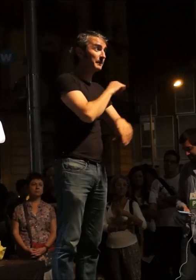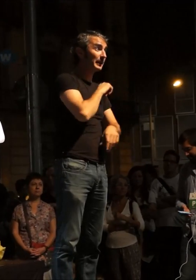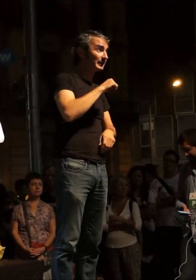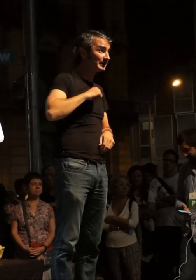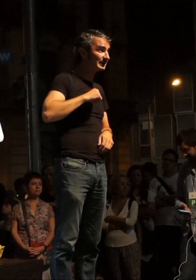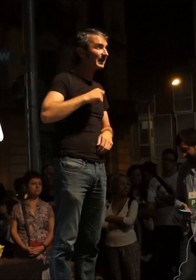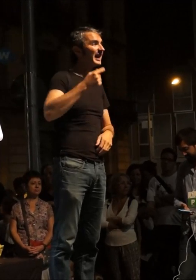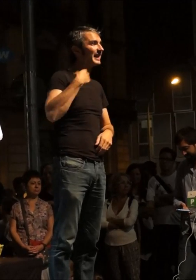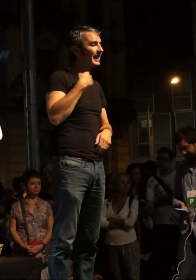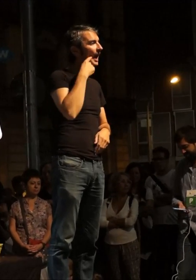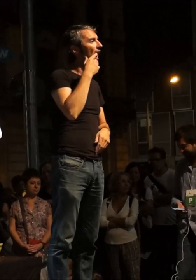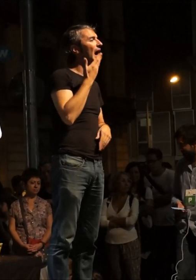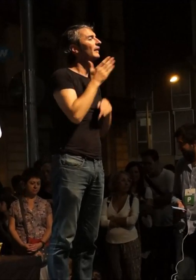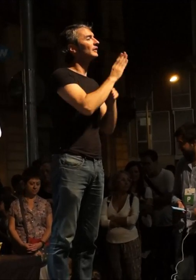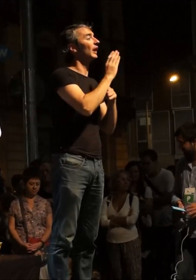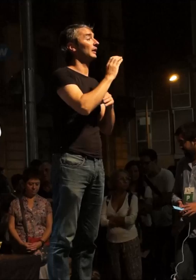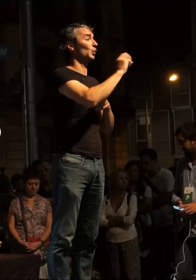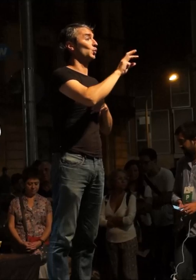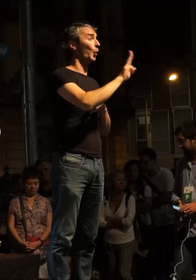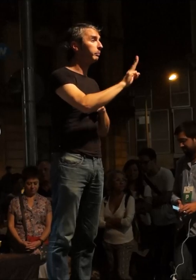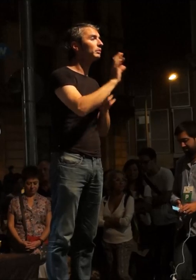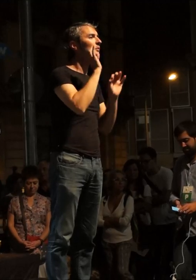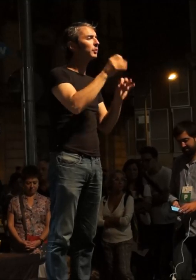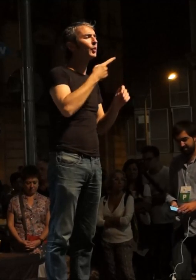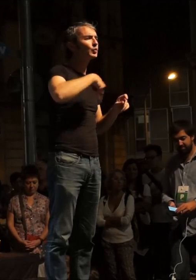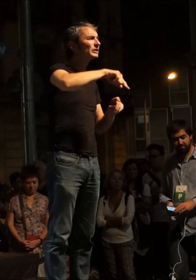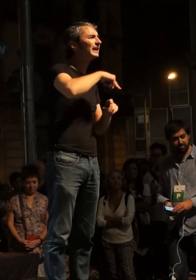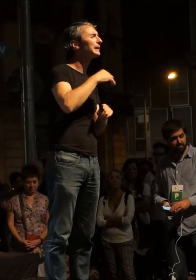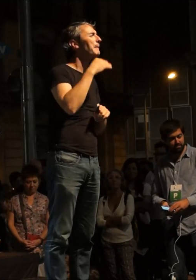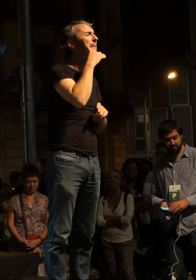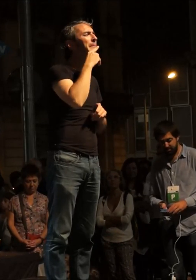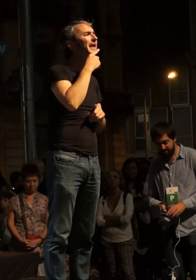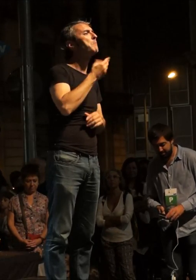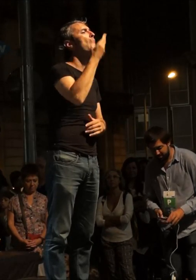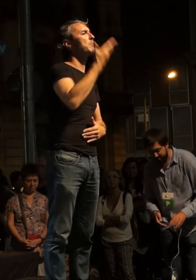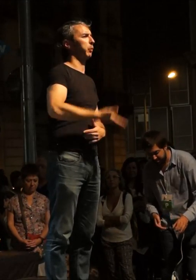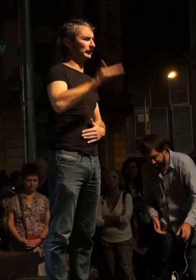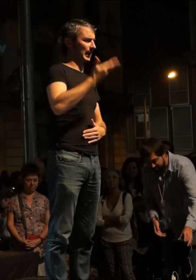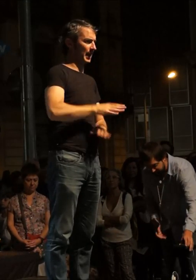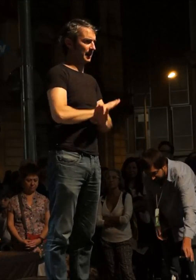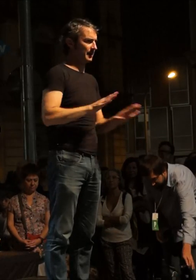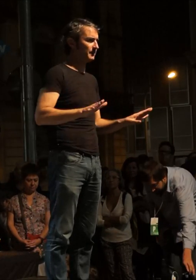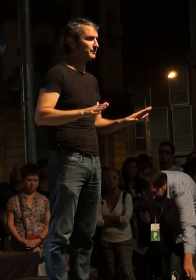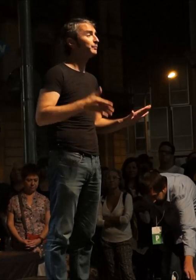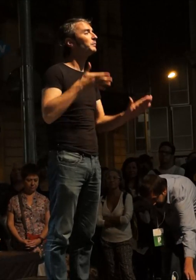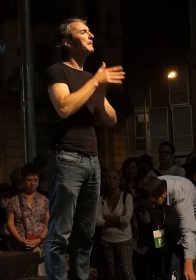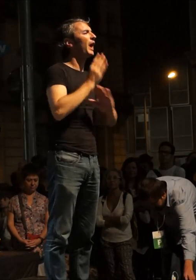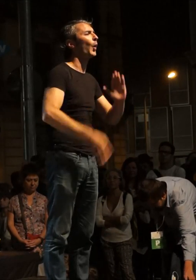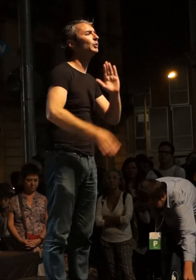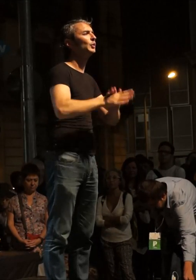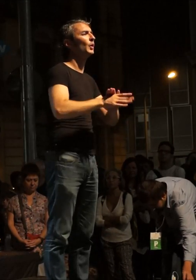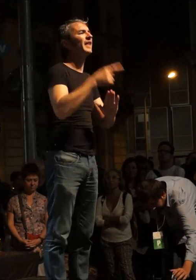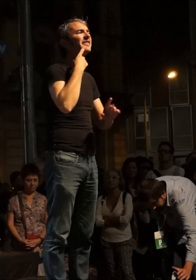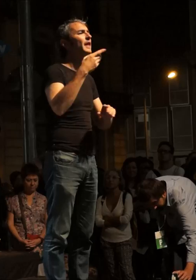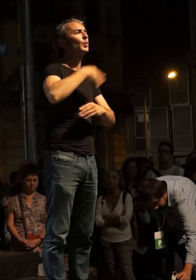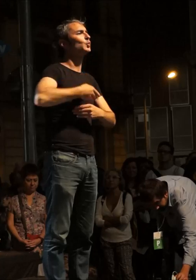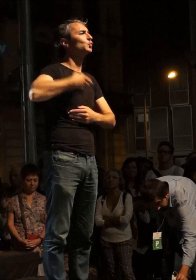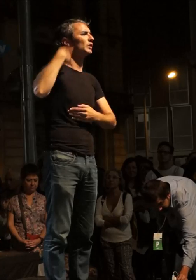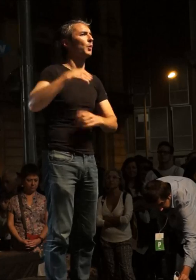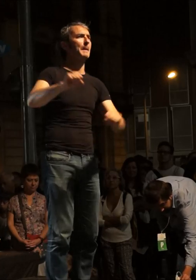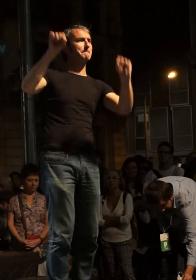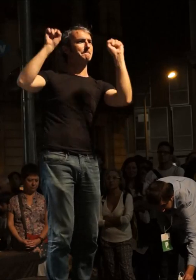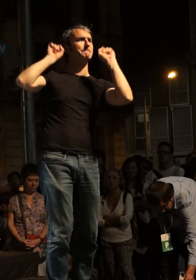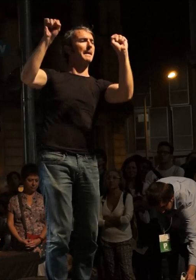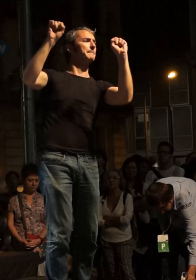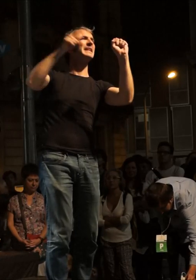i les candidatures d'unitat popular tenim un paper clau. Un paper clau per asseguir-se entre el mur de contenció del